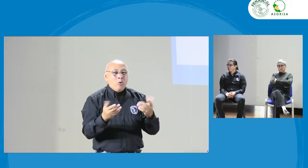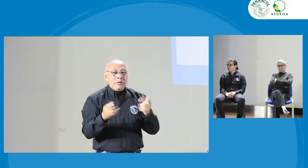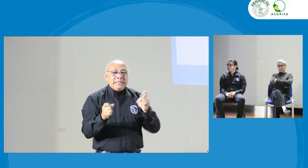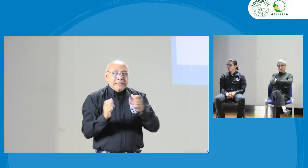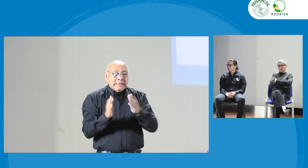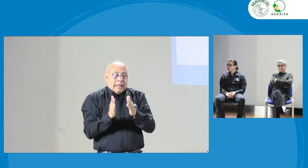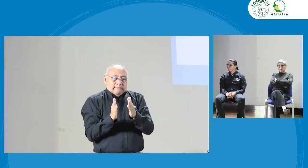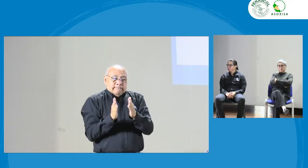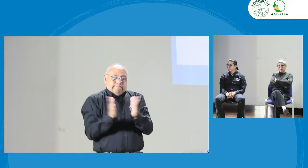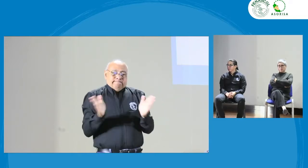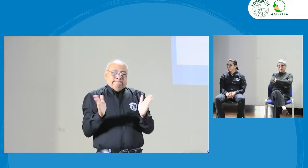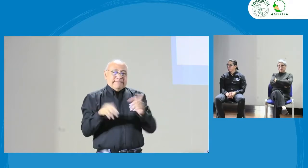tiempo,